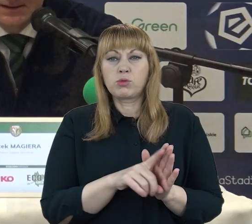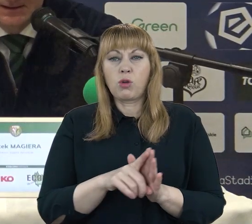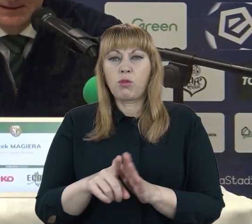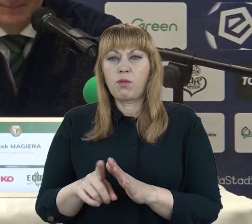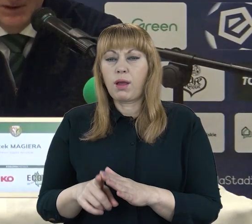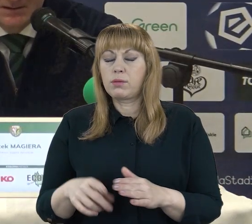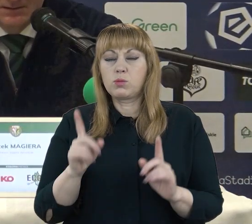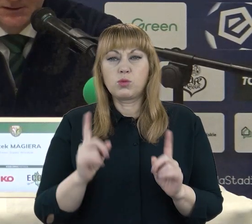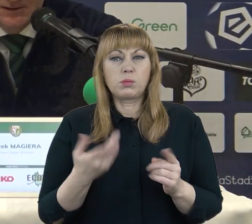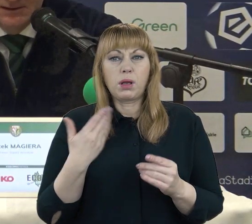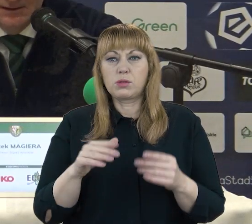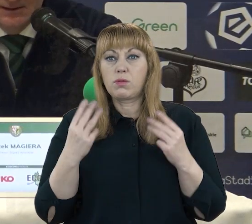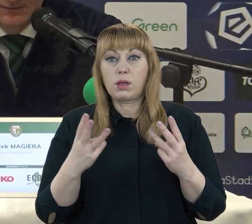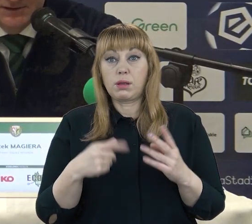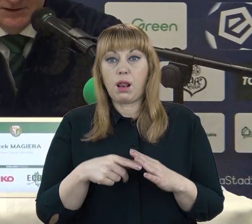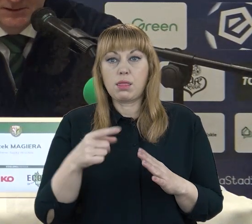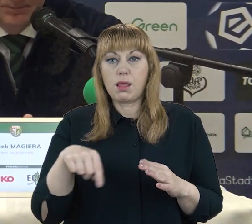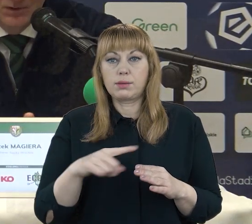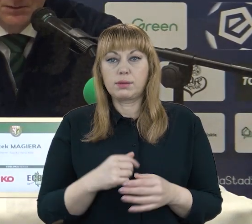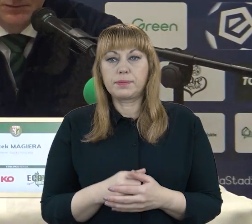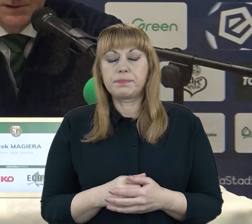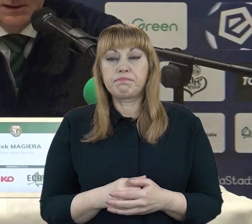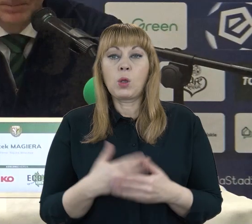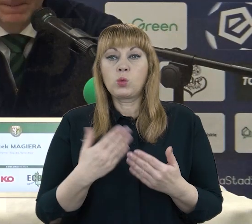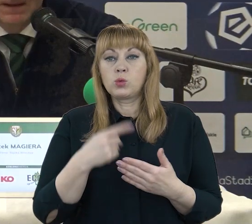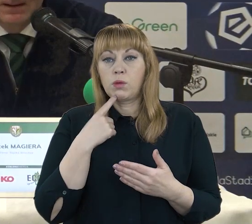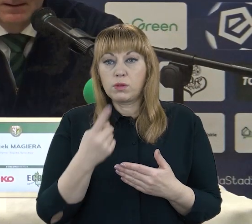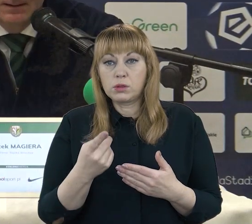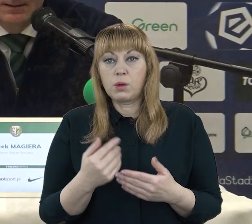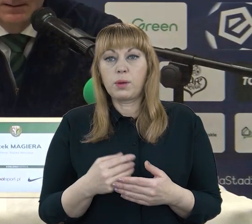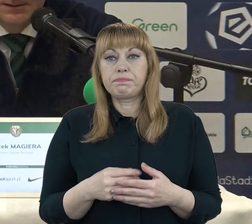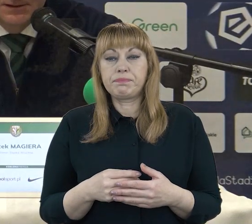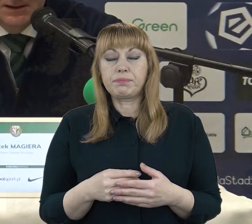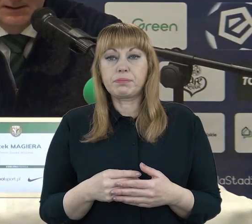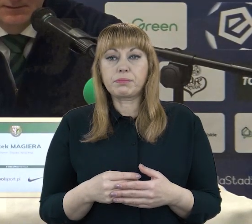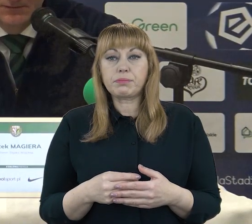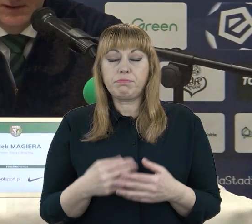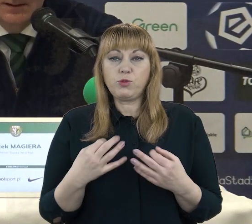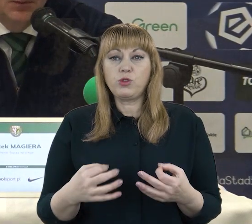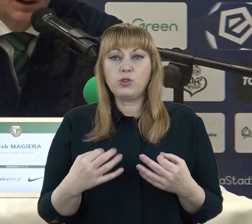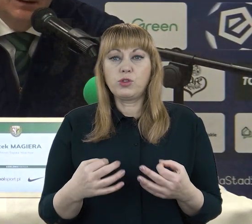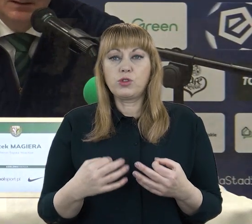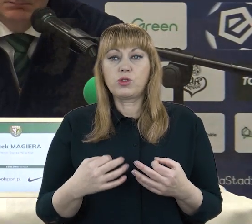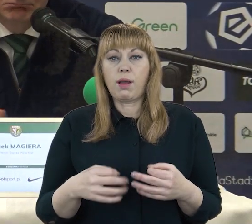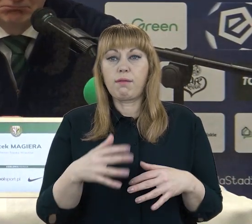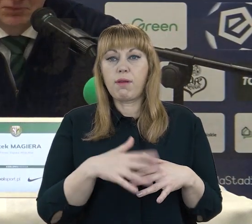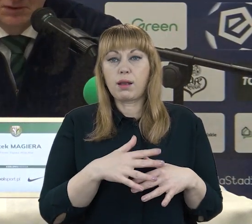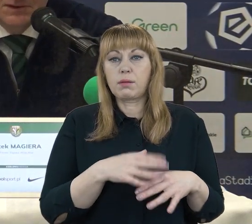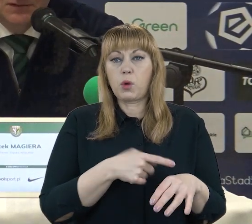najistotniejsze i najważniejsze. To, co powiedziałem, dzisiaj warta była, po tym, co